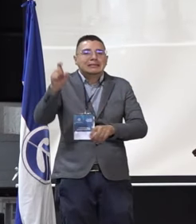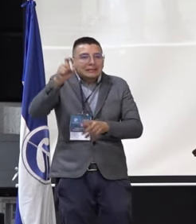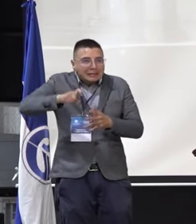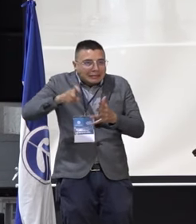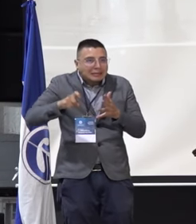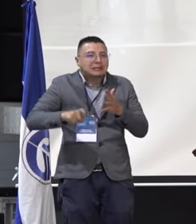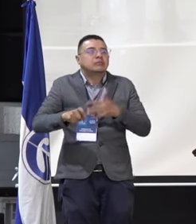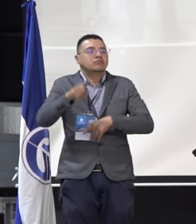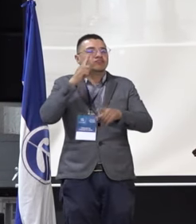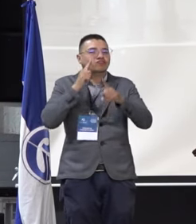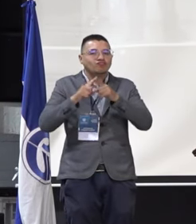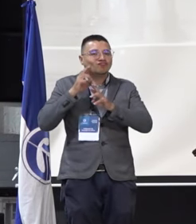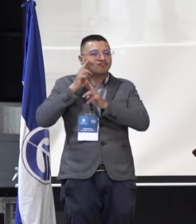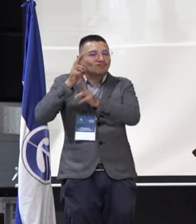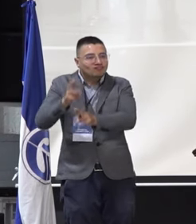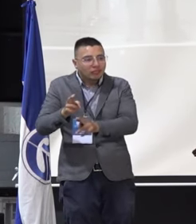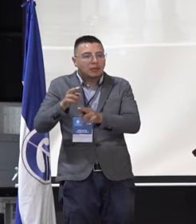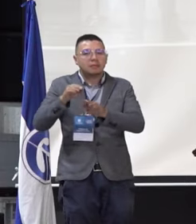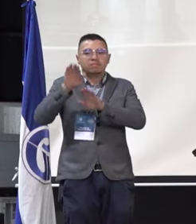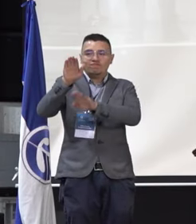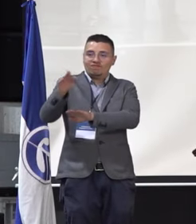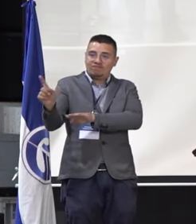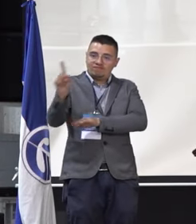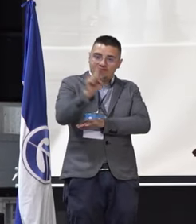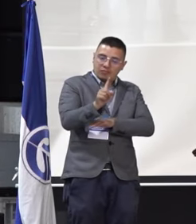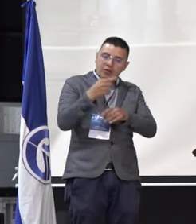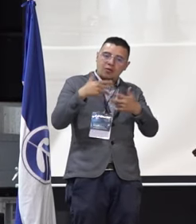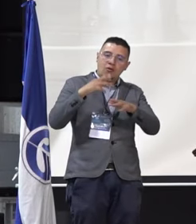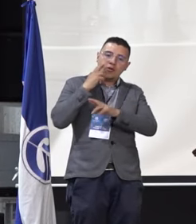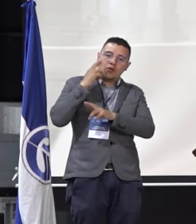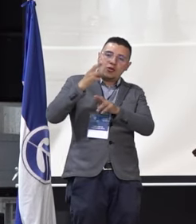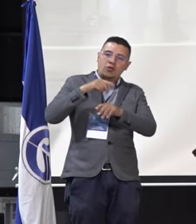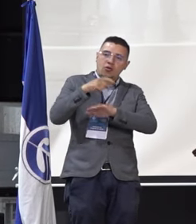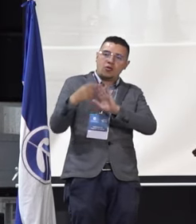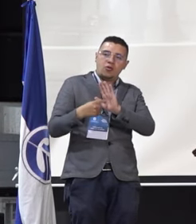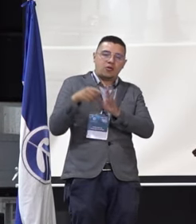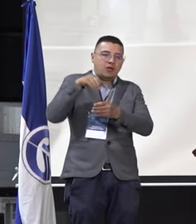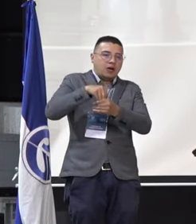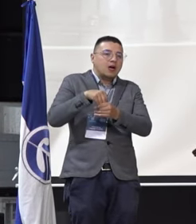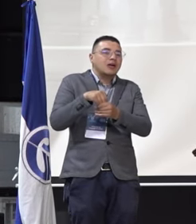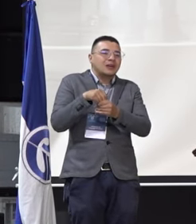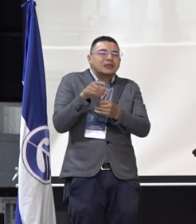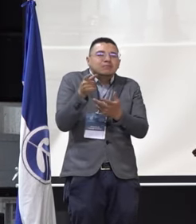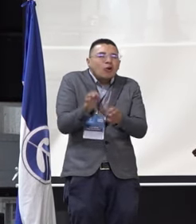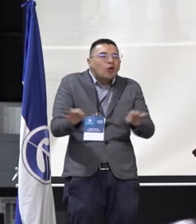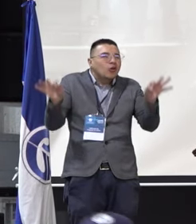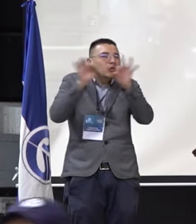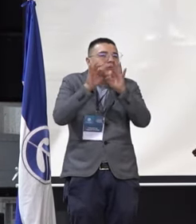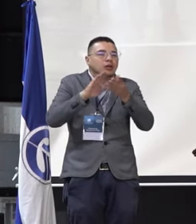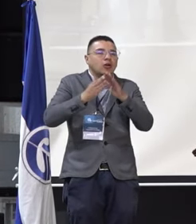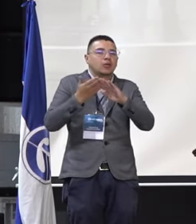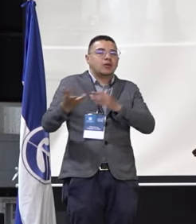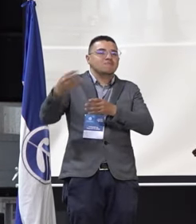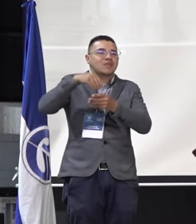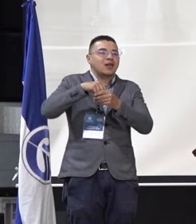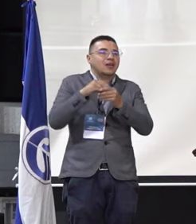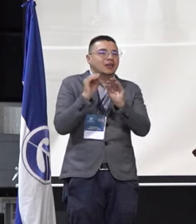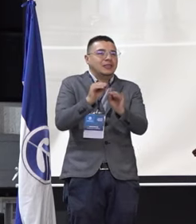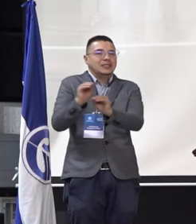merecen tener un lugar de representación y de reconocimiento como actores clave dentro de la comunidad educativa